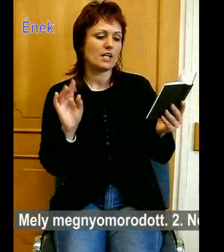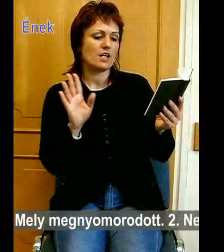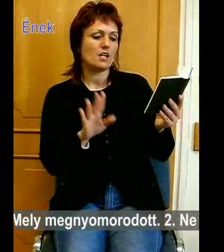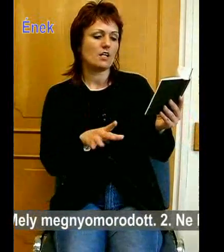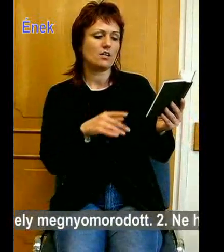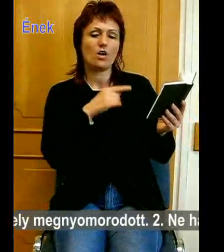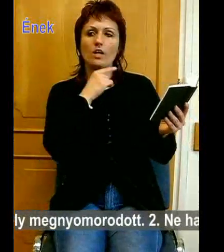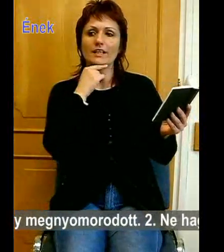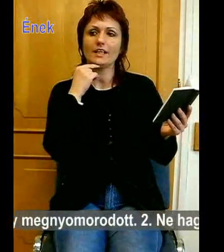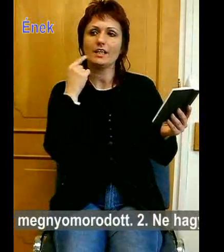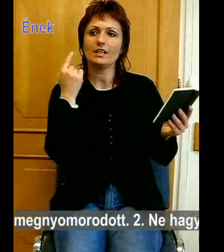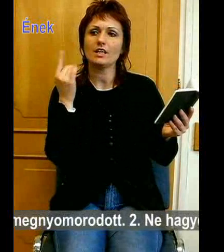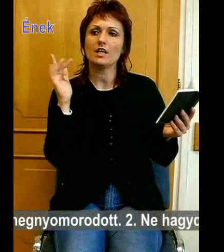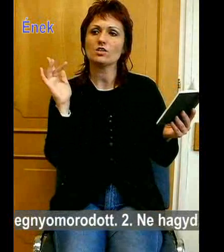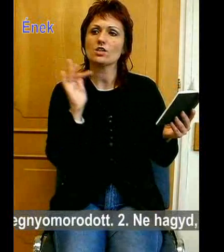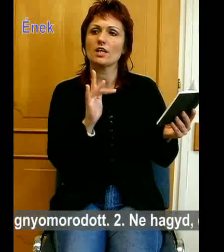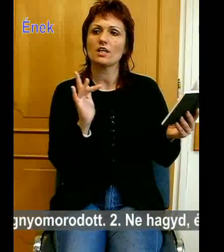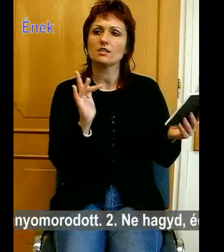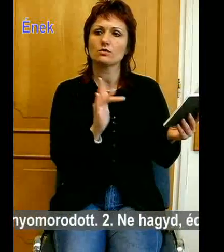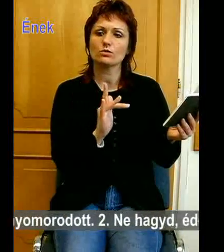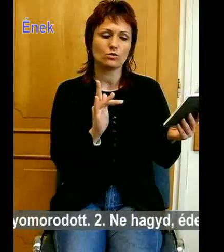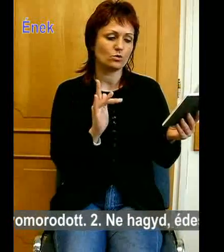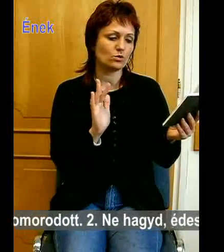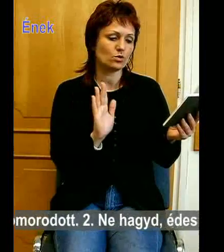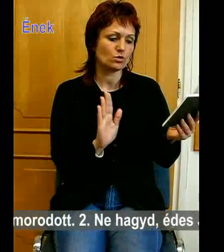Neholk édes Jézusunk,